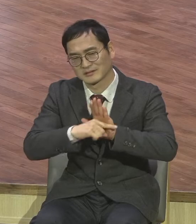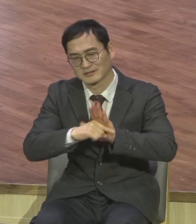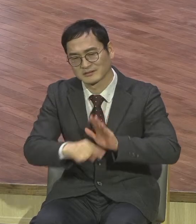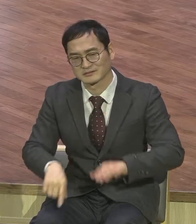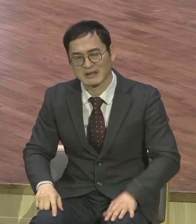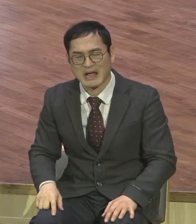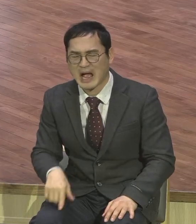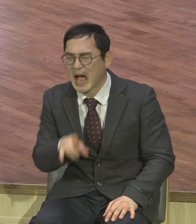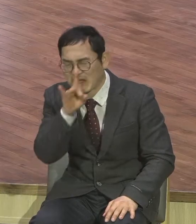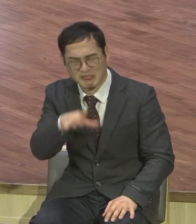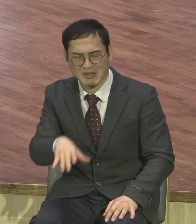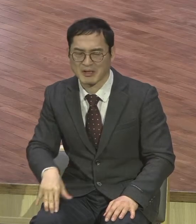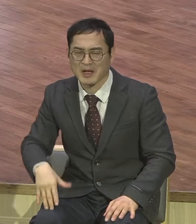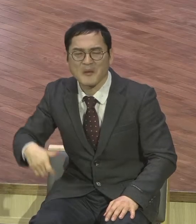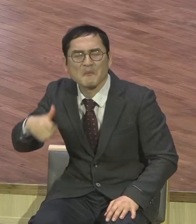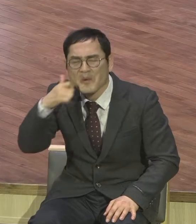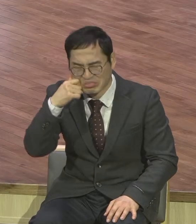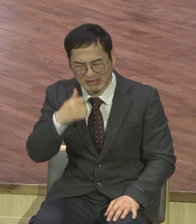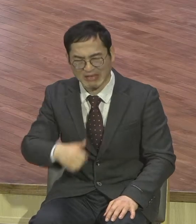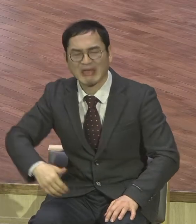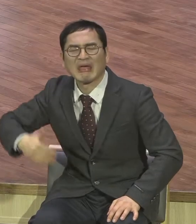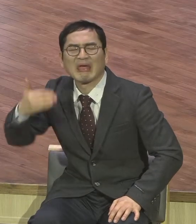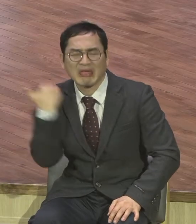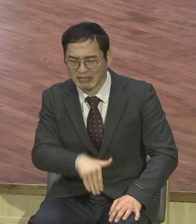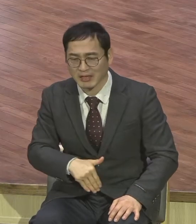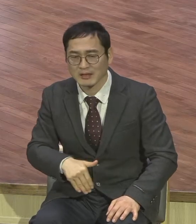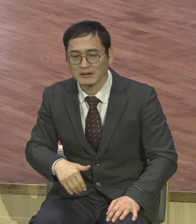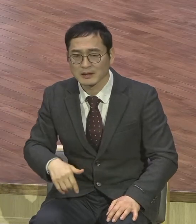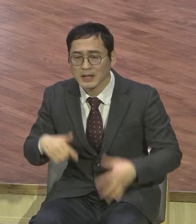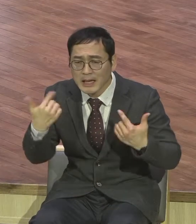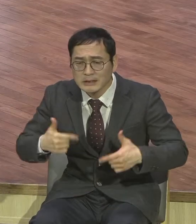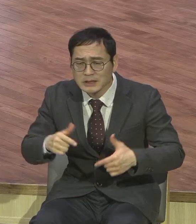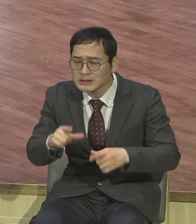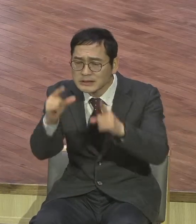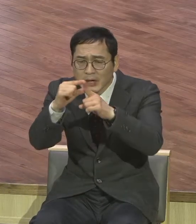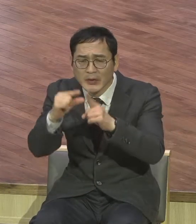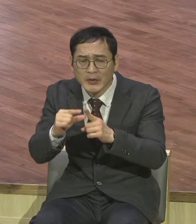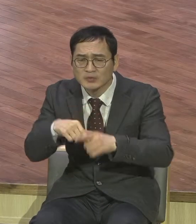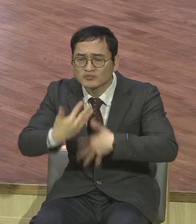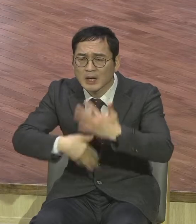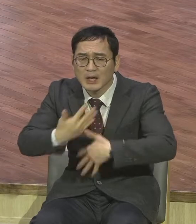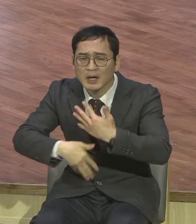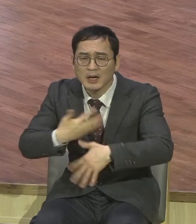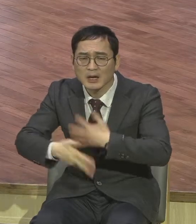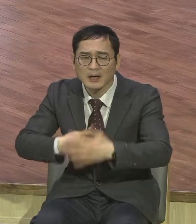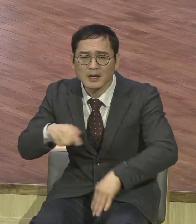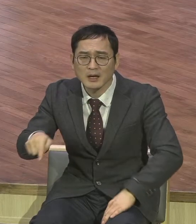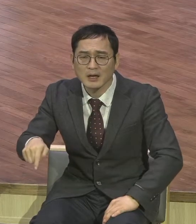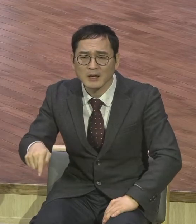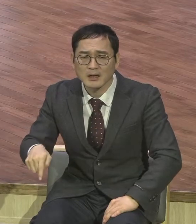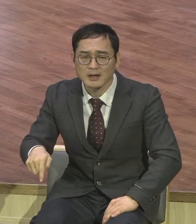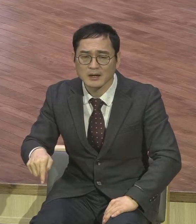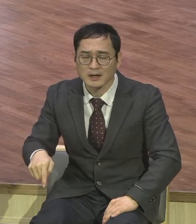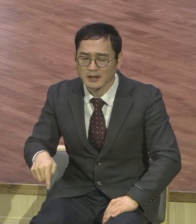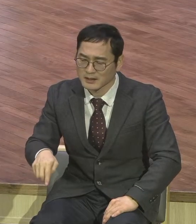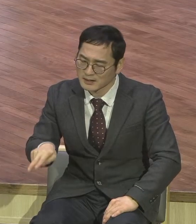내면의 상처가 너무 많아서 그래요. 열등 없이 비교호식 이거 많은 사람들은요 계속 불만이 많아요 불평이 많아요